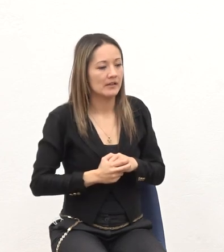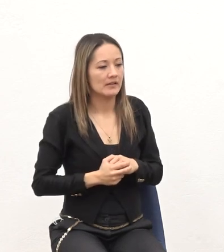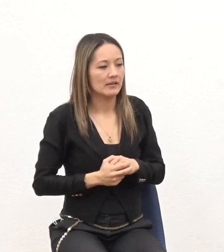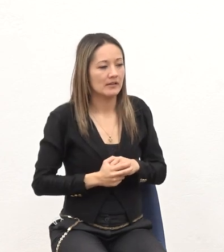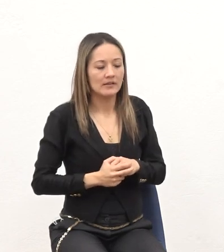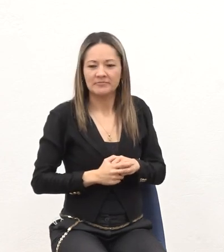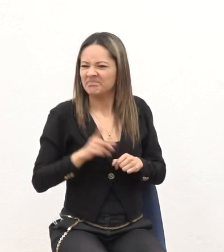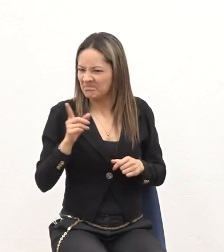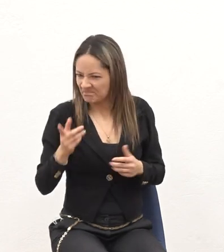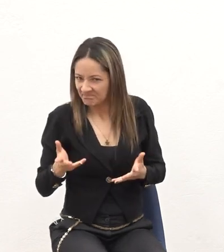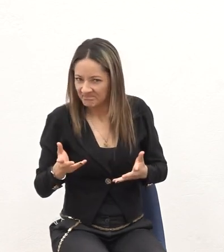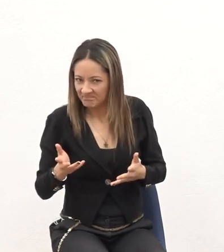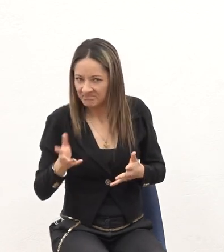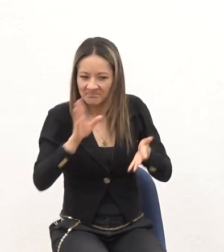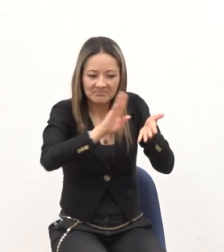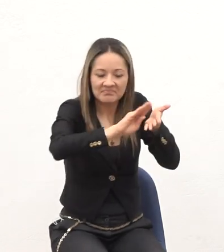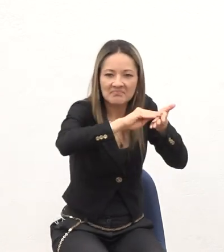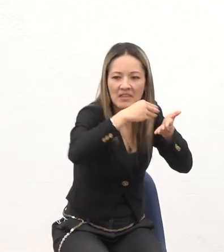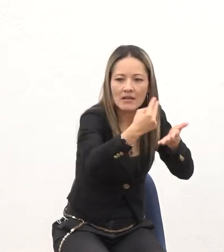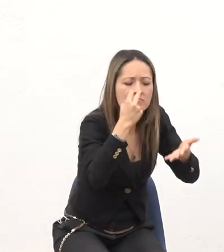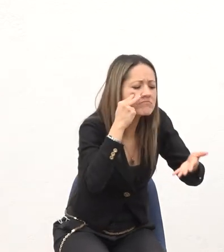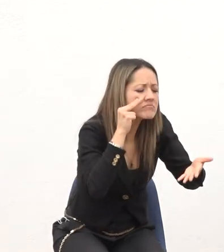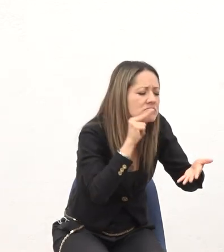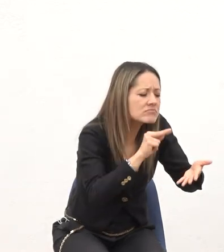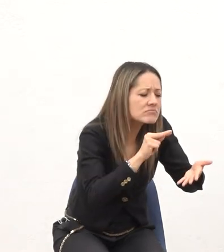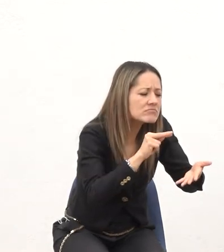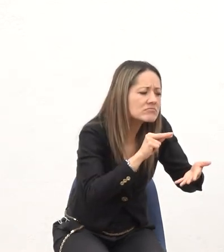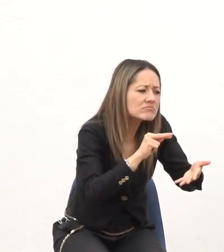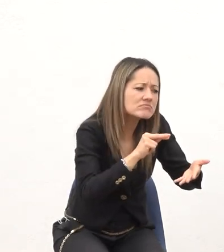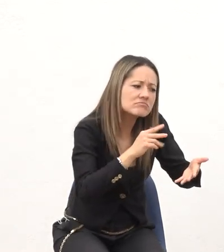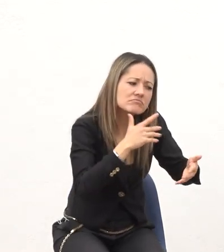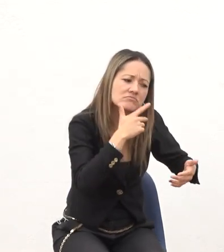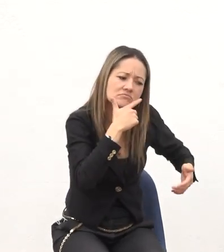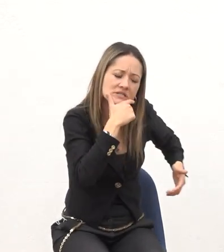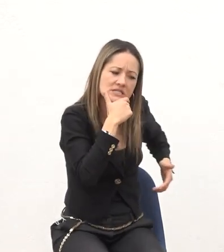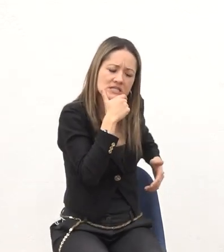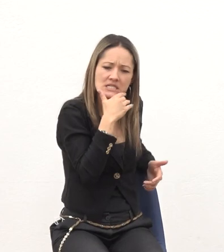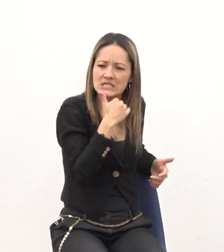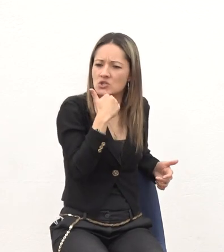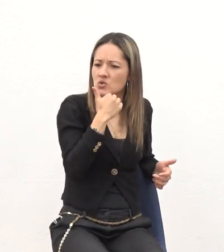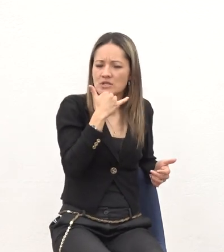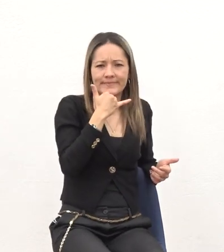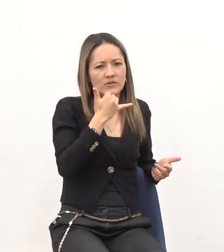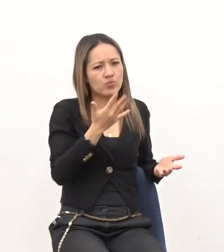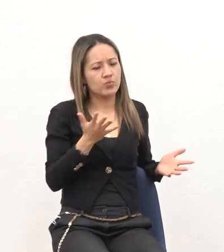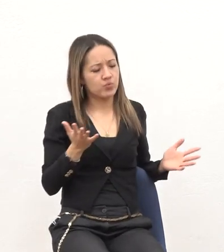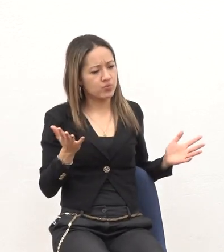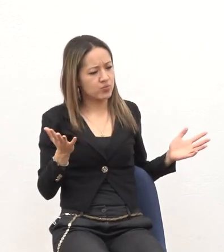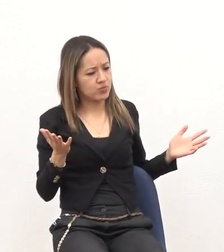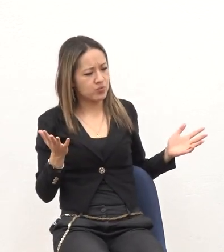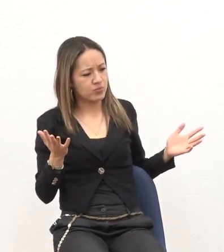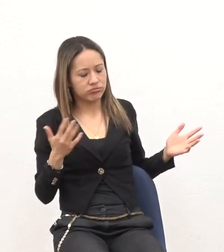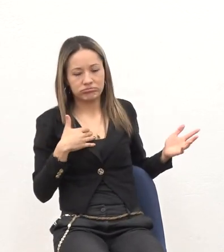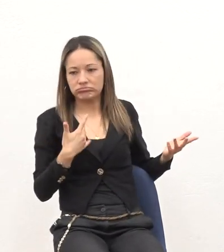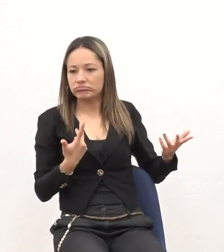Y Llegué y me destapa Y me dice Venga Yo no sé qué pasó Yo no tengo Ni la más